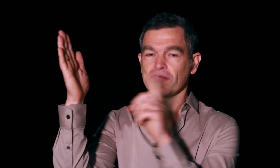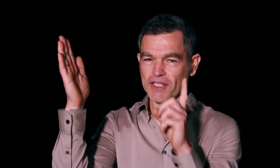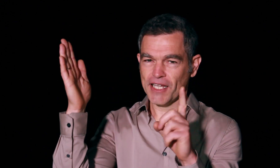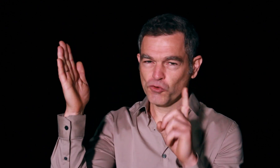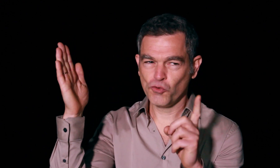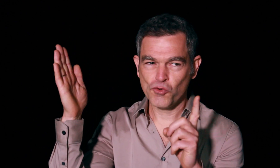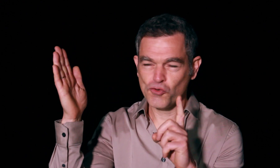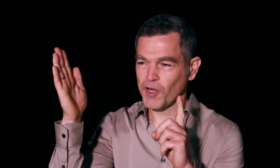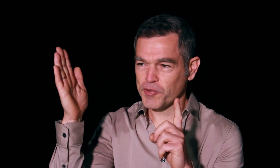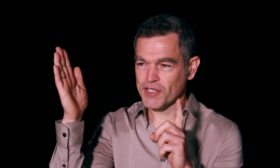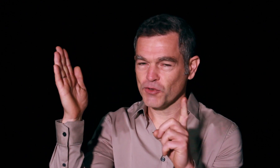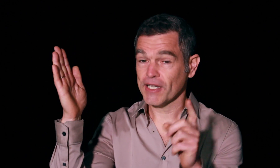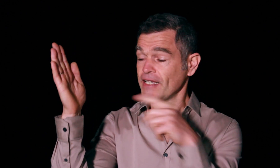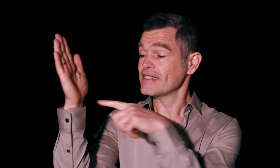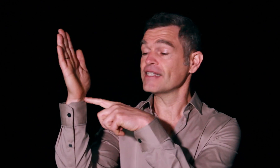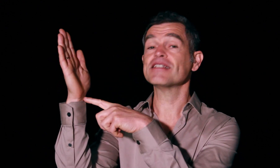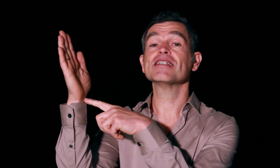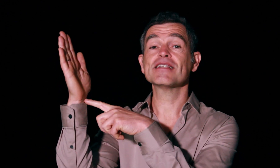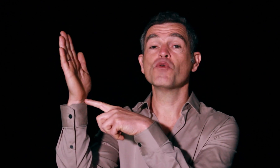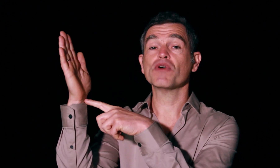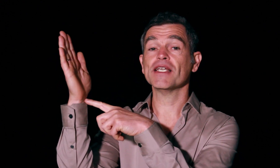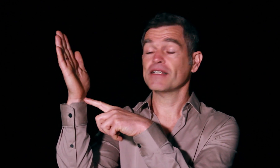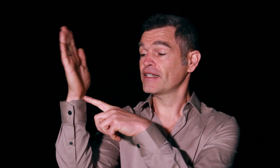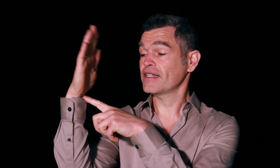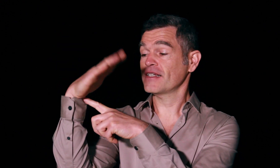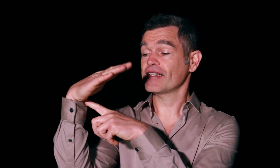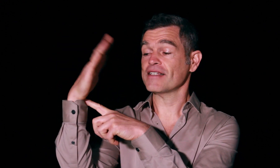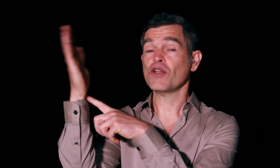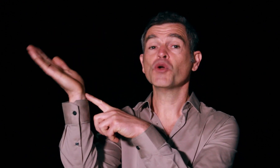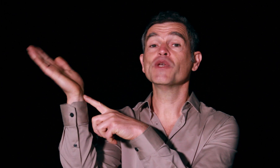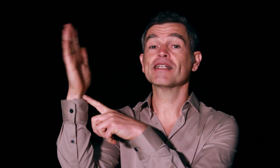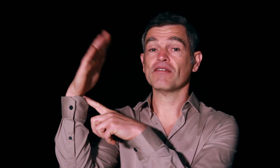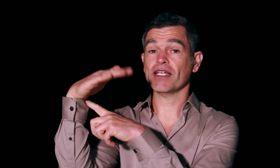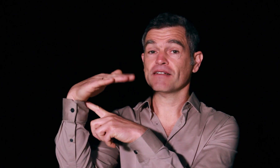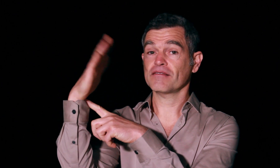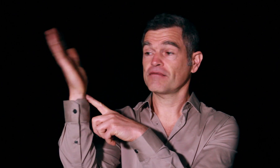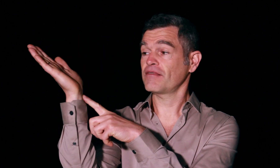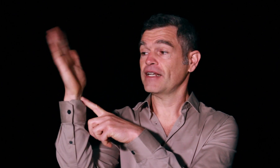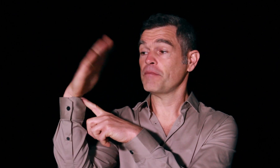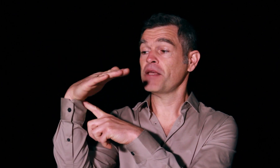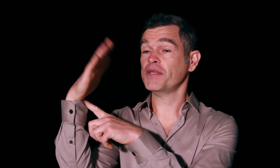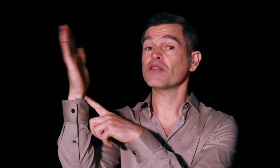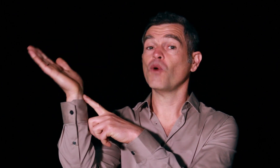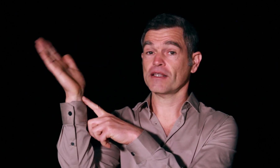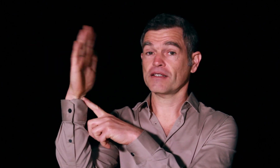il y a toujours un petit secret c'est ici c'est le poignet c'est seulement lui qui travaille la main est bien droite